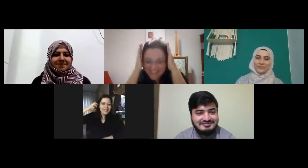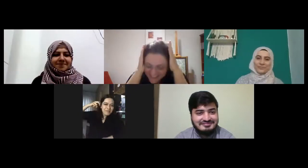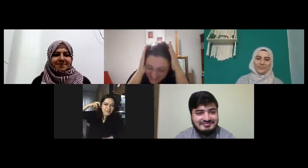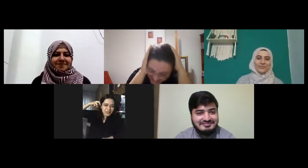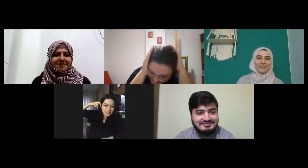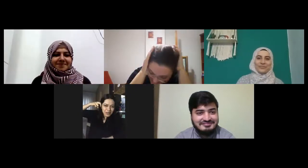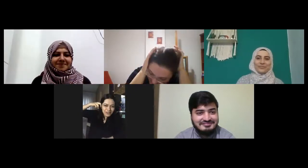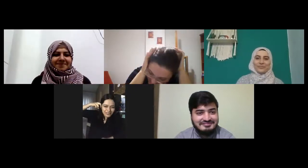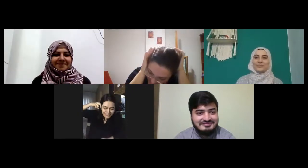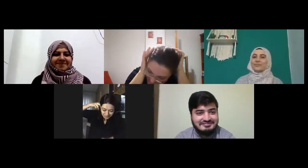bordo bu